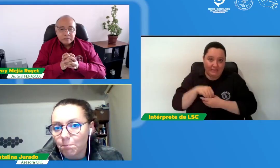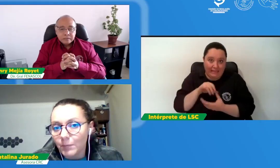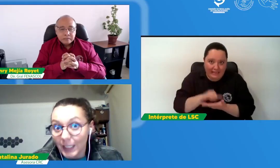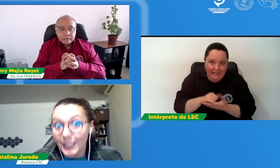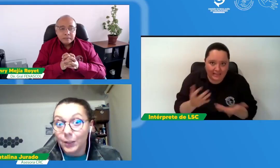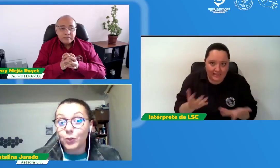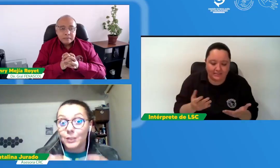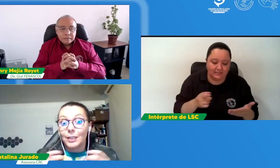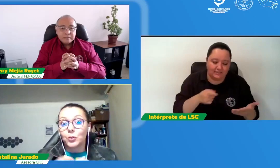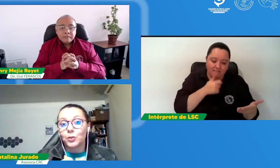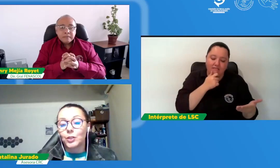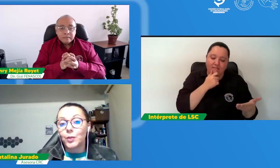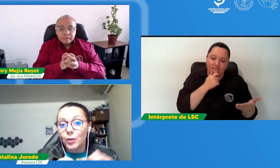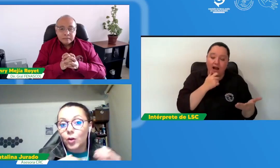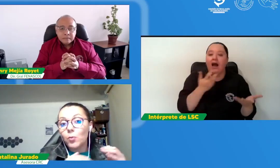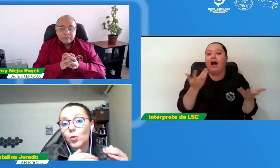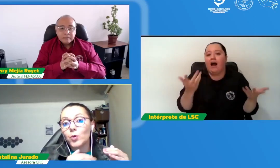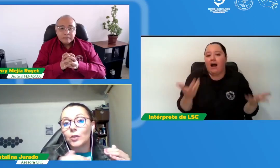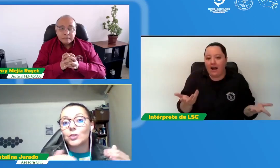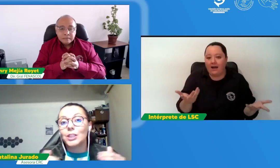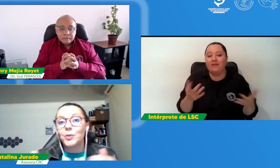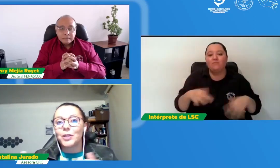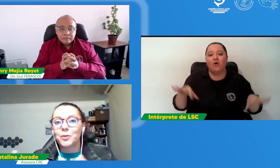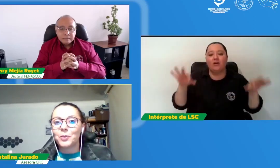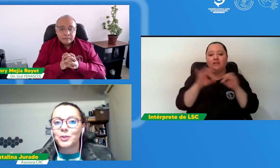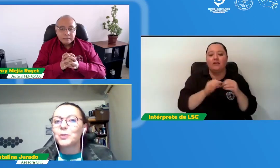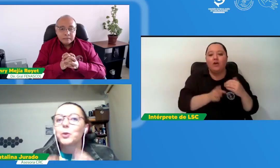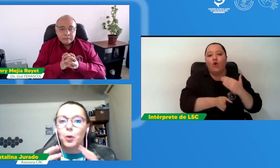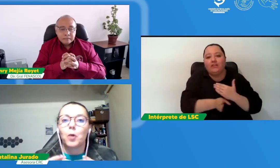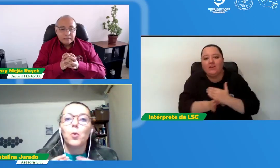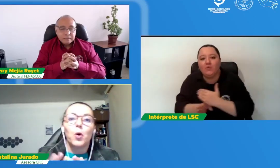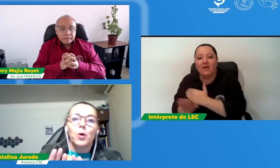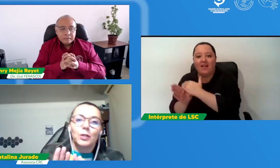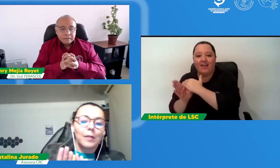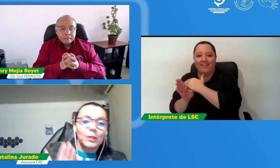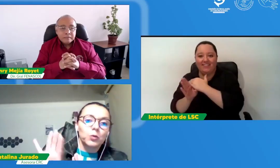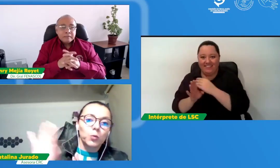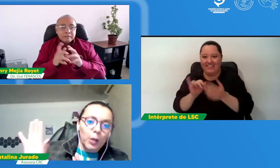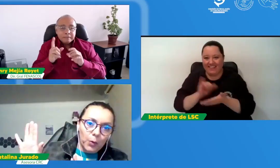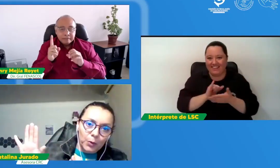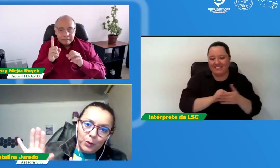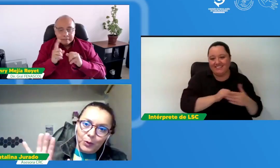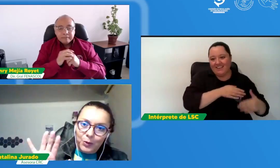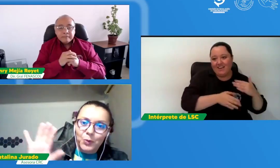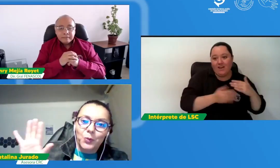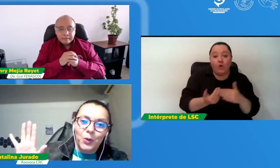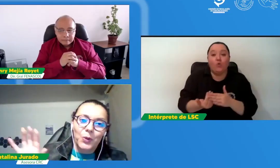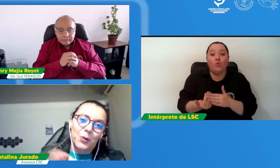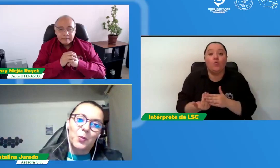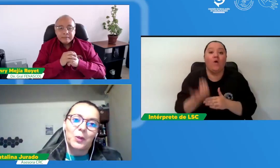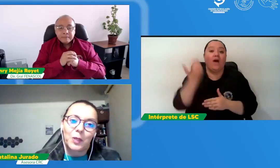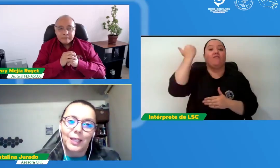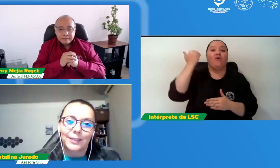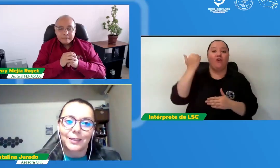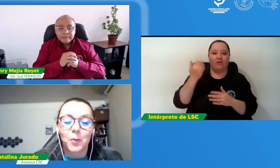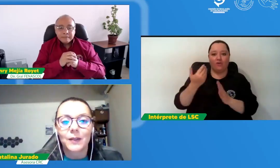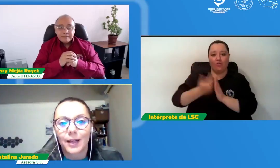entonces eso concebirlo como una continuidad de un proceso sino como tal vez un nuevo un nuevo documento quería hacer como esta